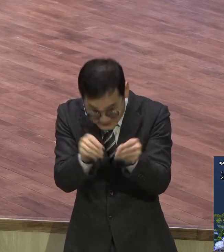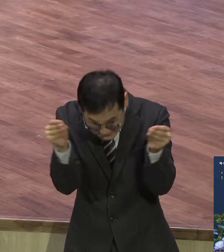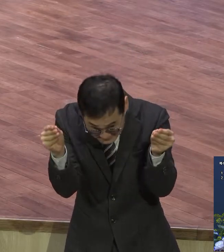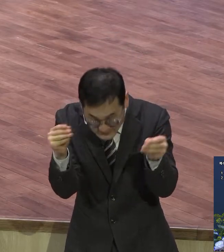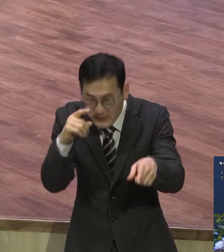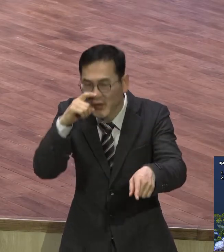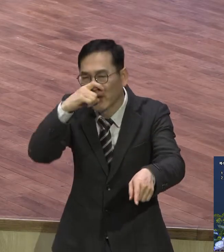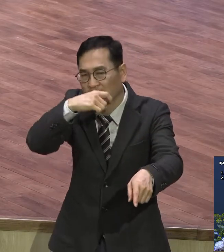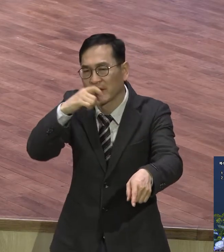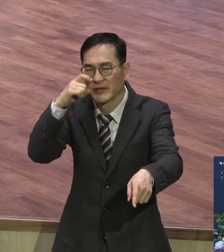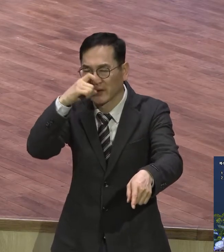인간이란